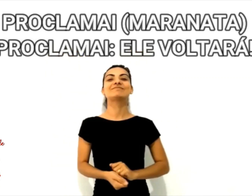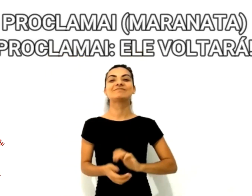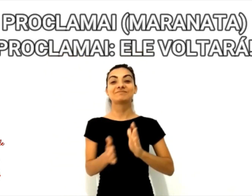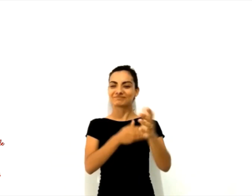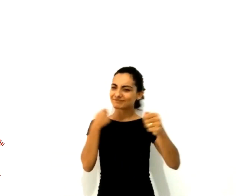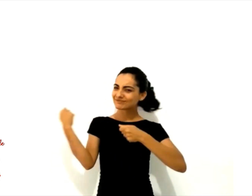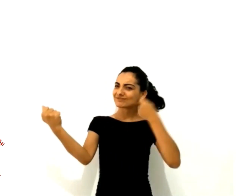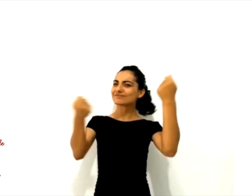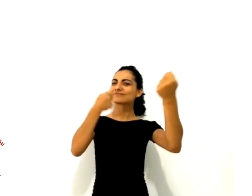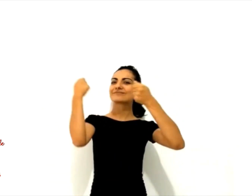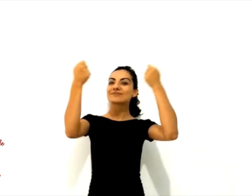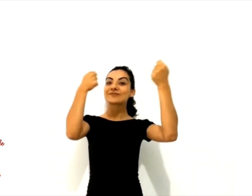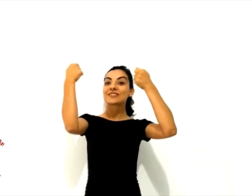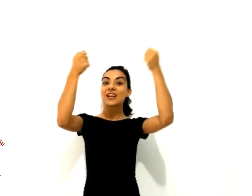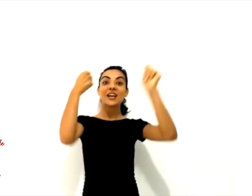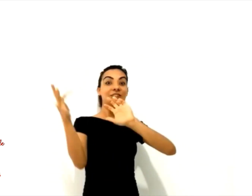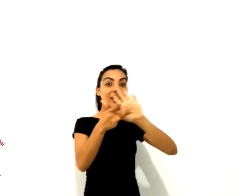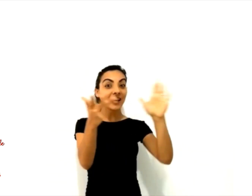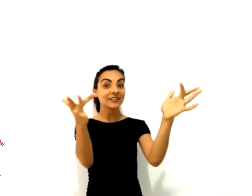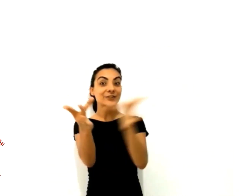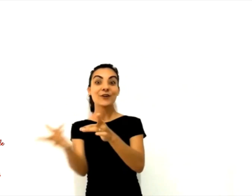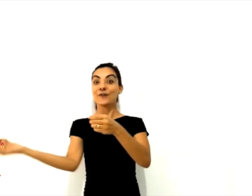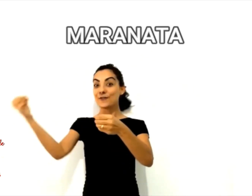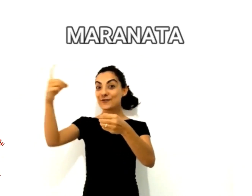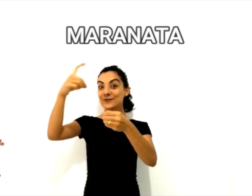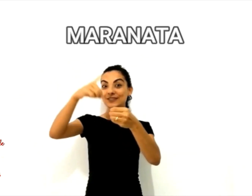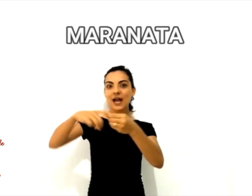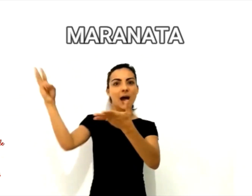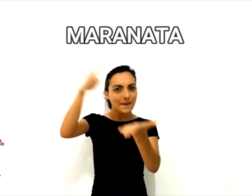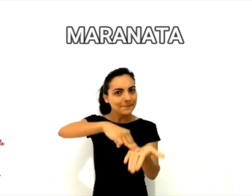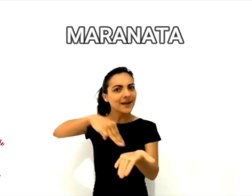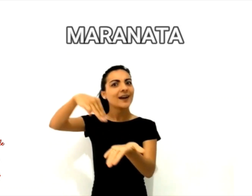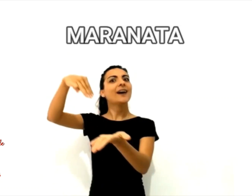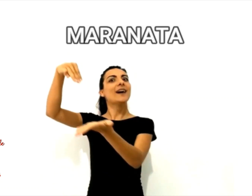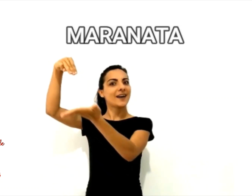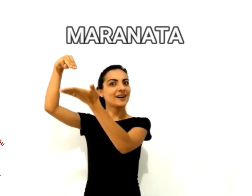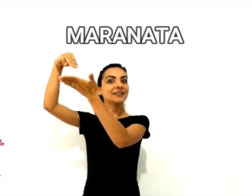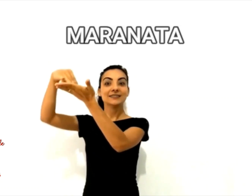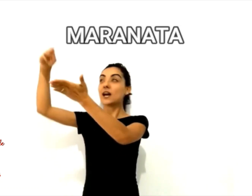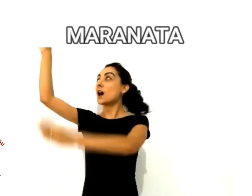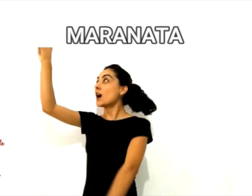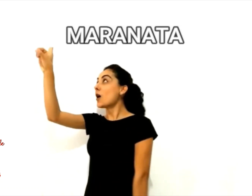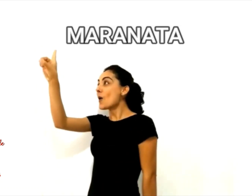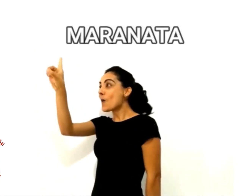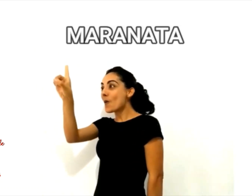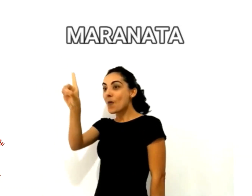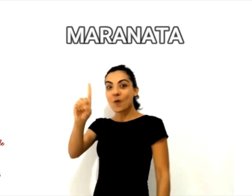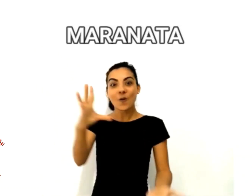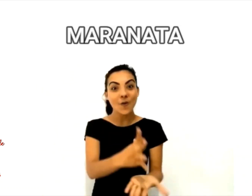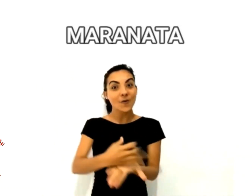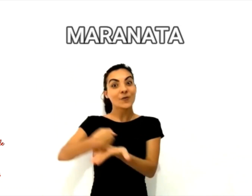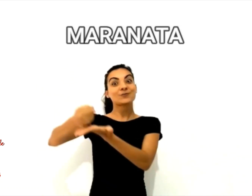Me voltará, para cantar.